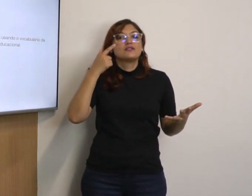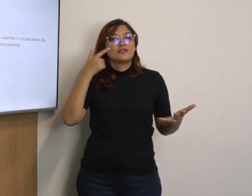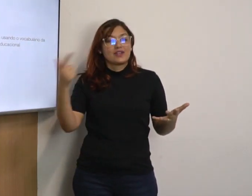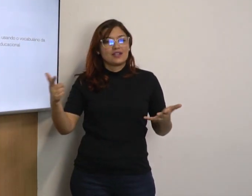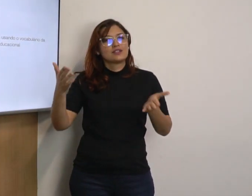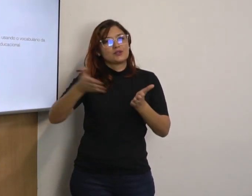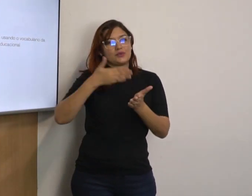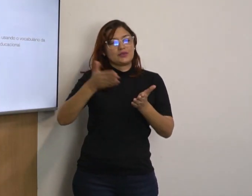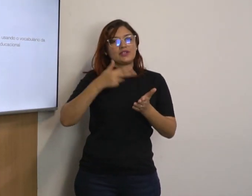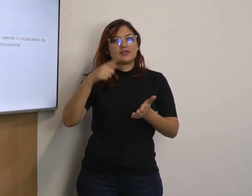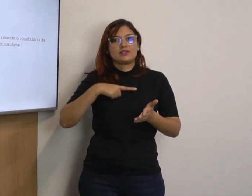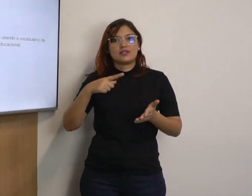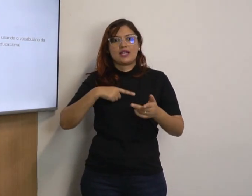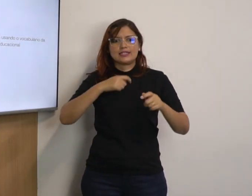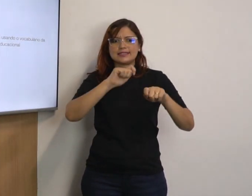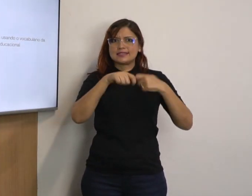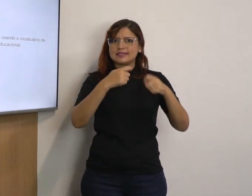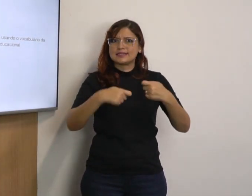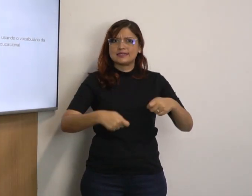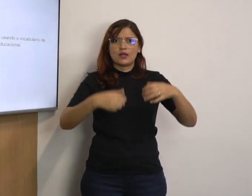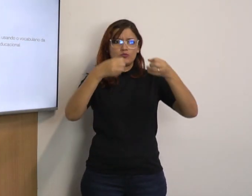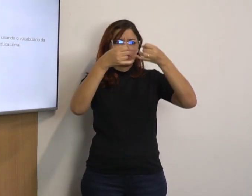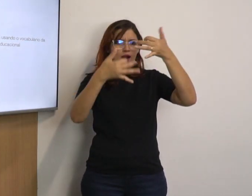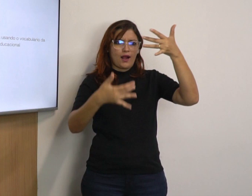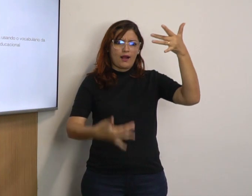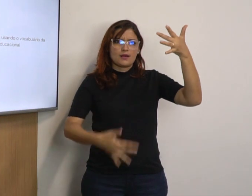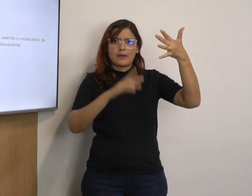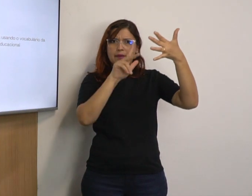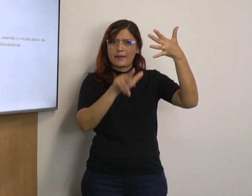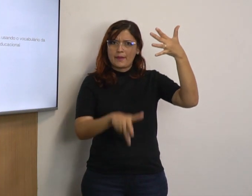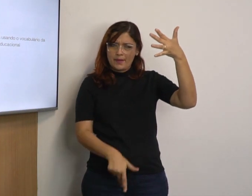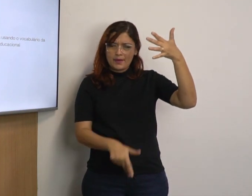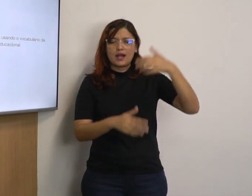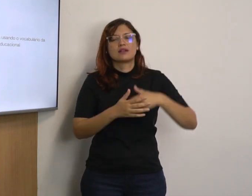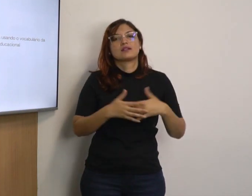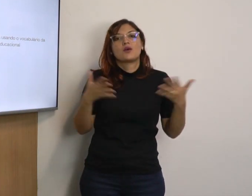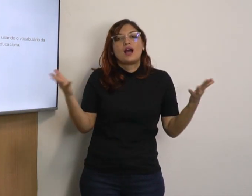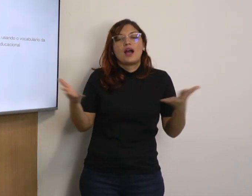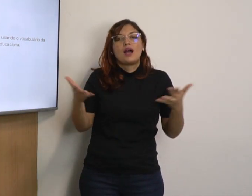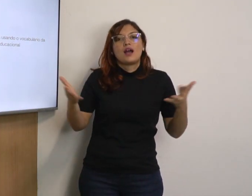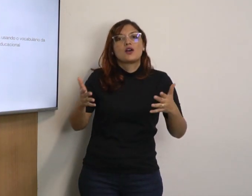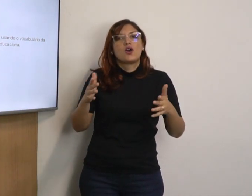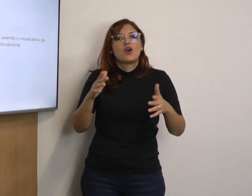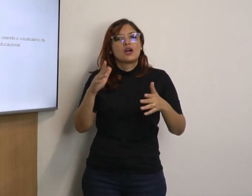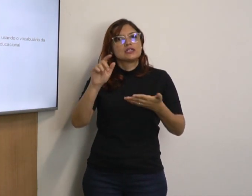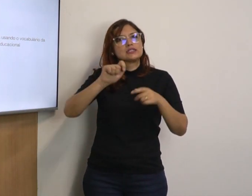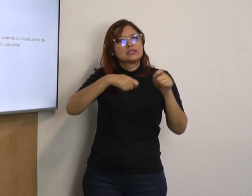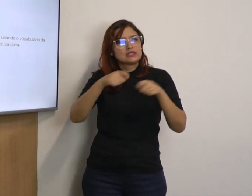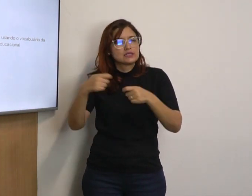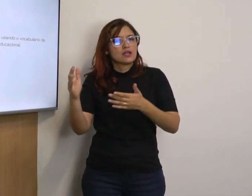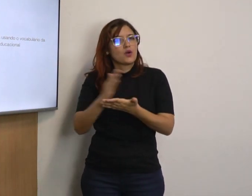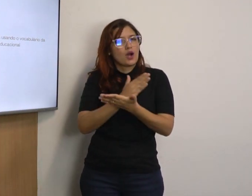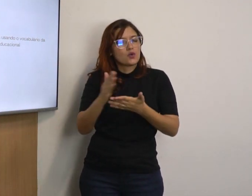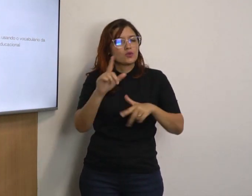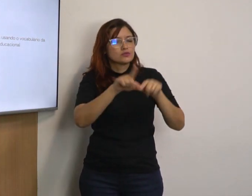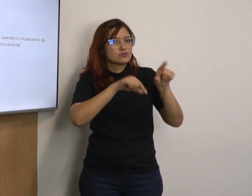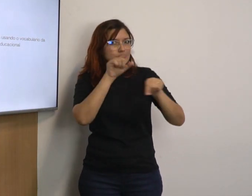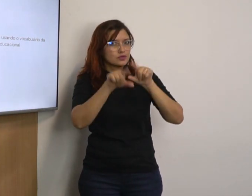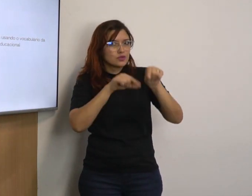Então, vocês viram na apostila que tem vários sinais. Então, eu